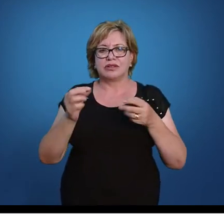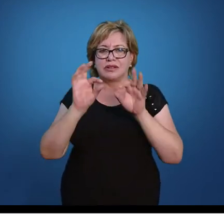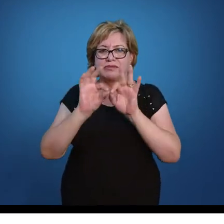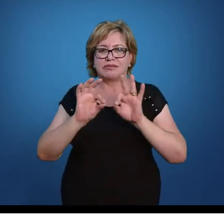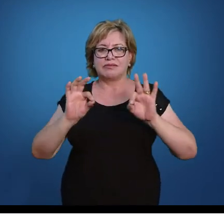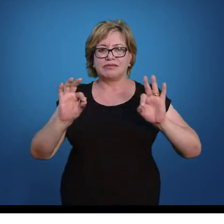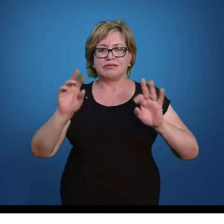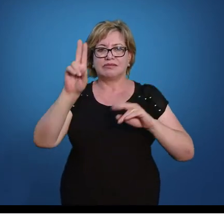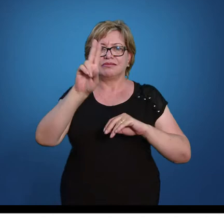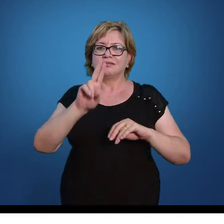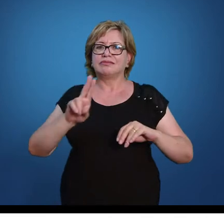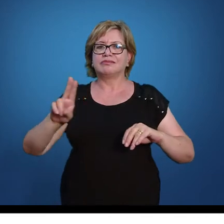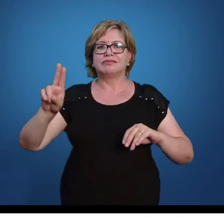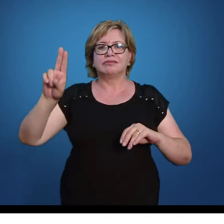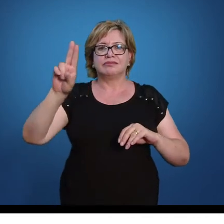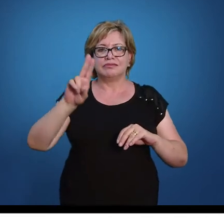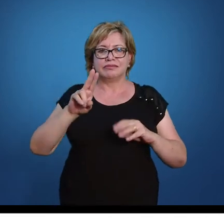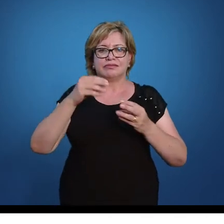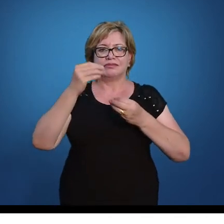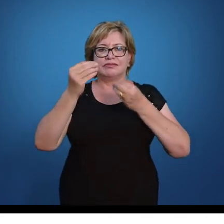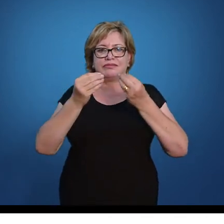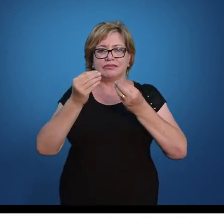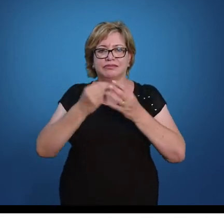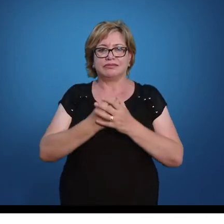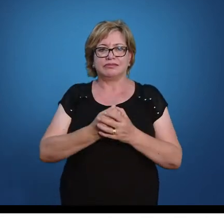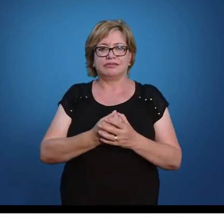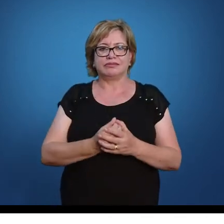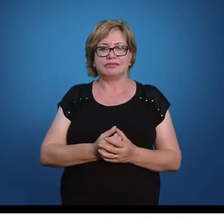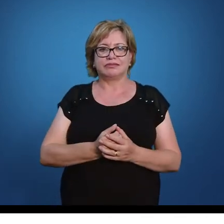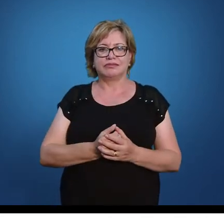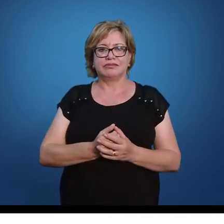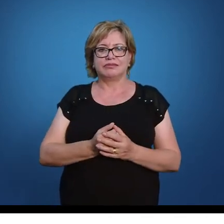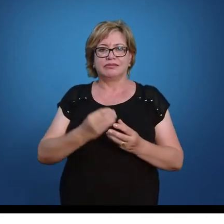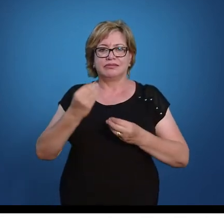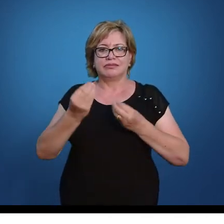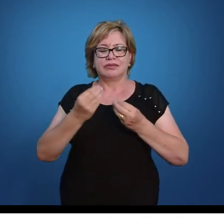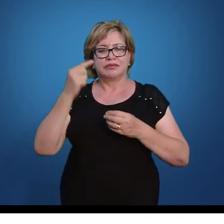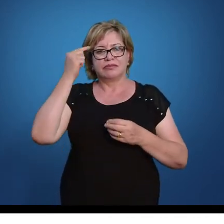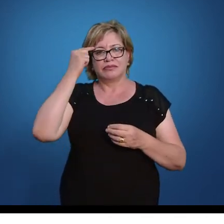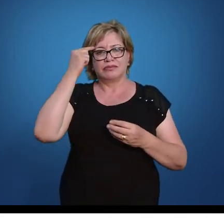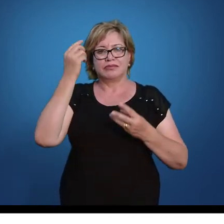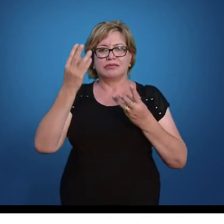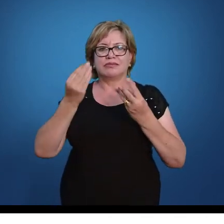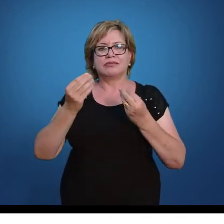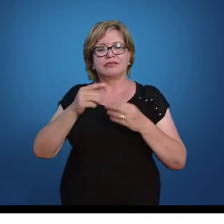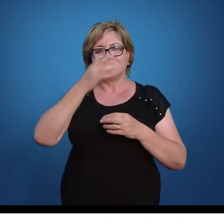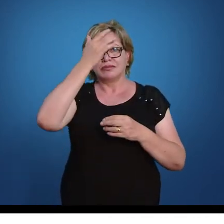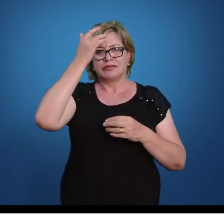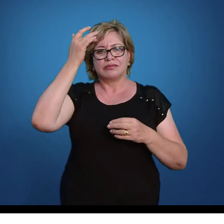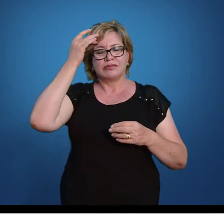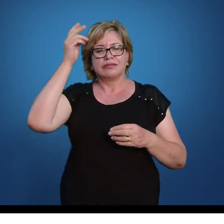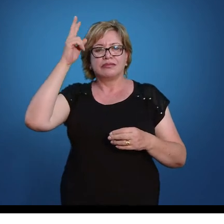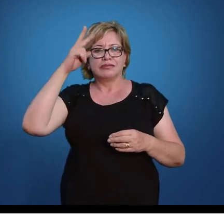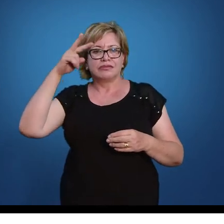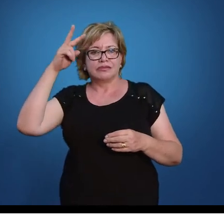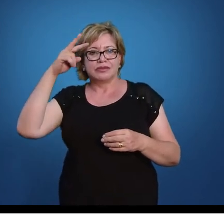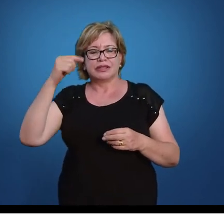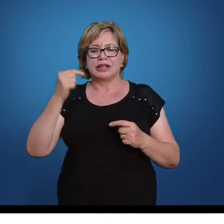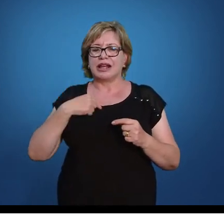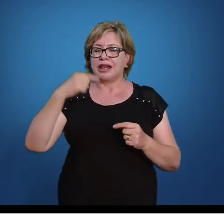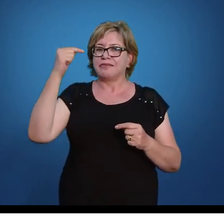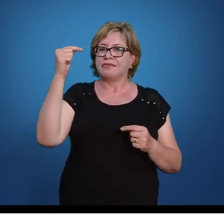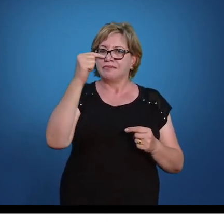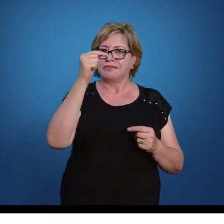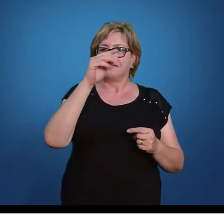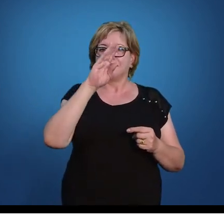simplesmente se utilizar dela. Então, qual é esta forma? Eu acredito que muitos de vocês vão lembrar, ela é dada por menos